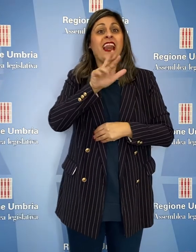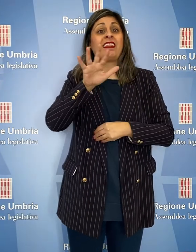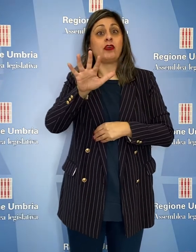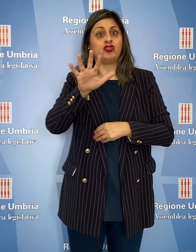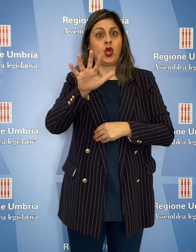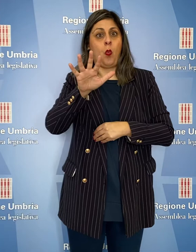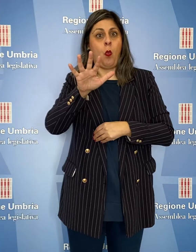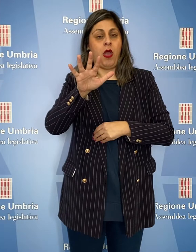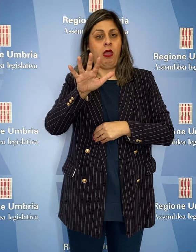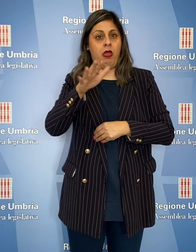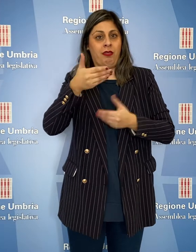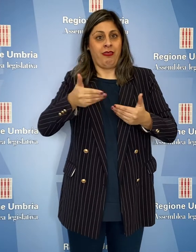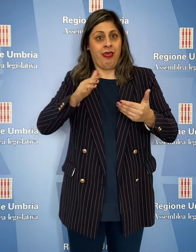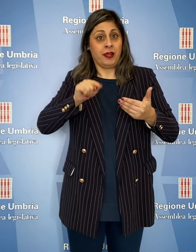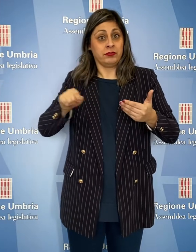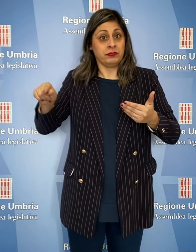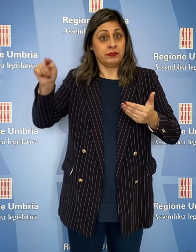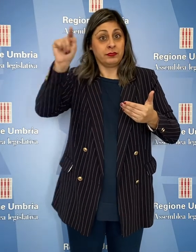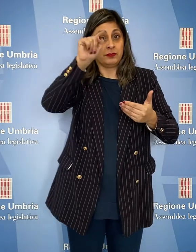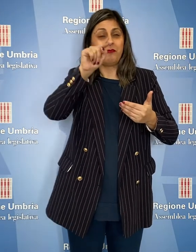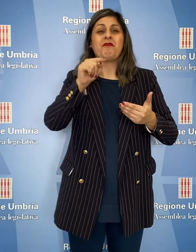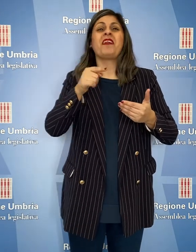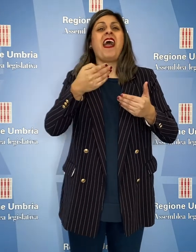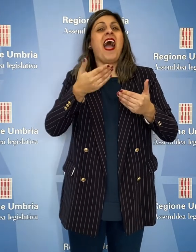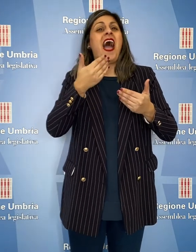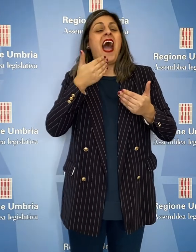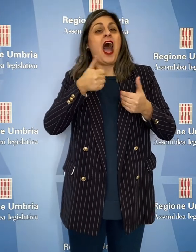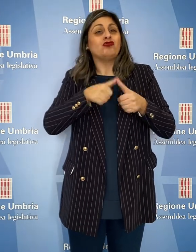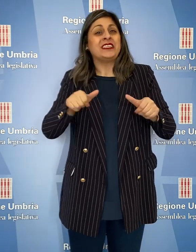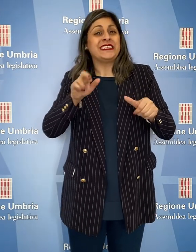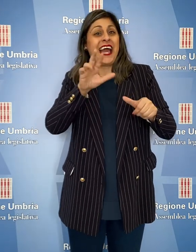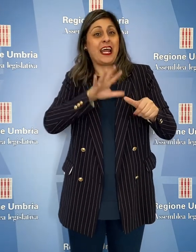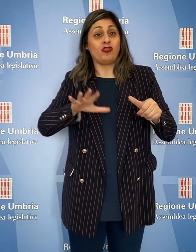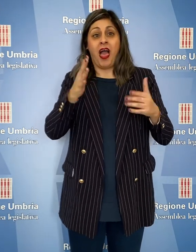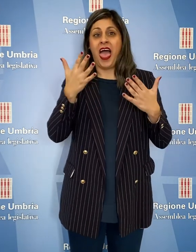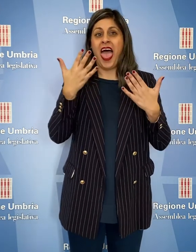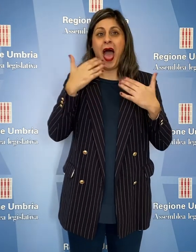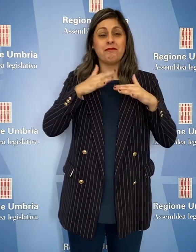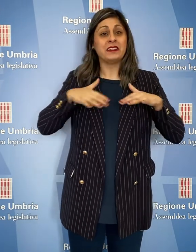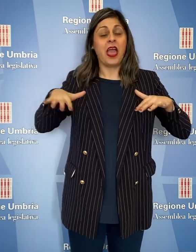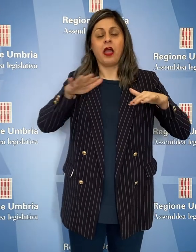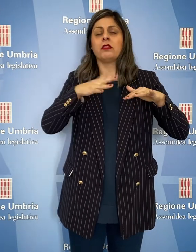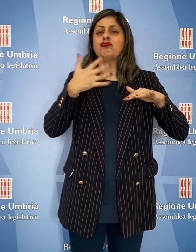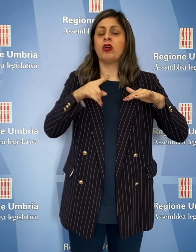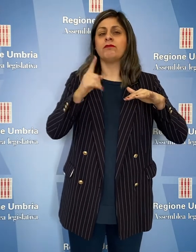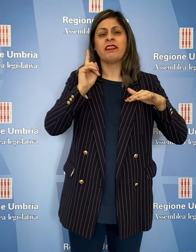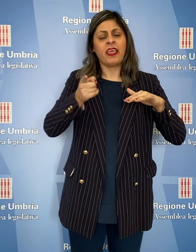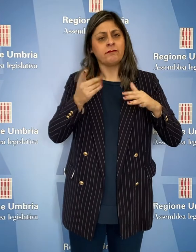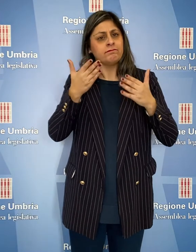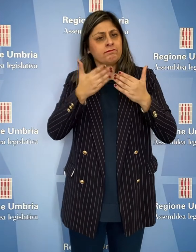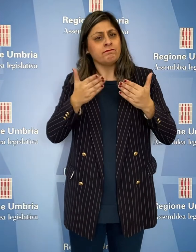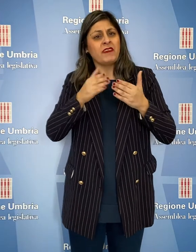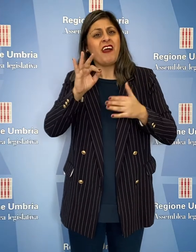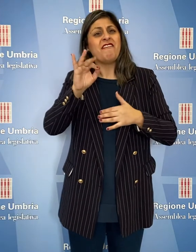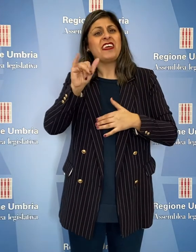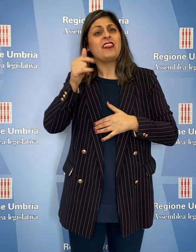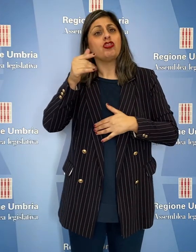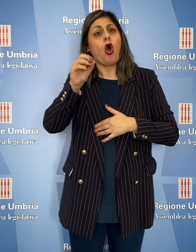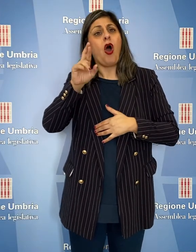siti. L'Agenzia regionale per l'ambiente ha proposto di sperimentare il fitorimedio per